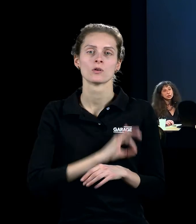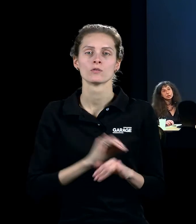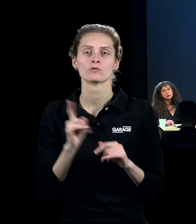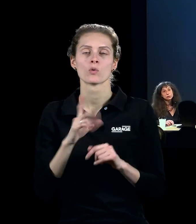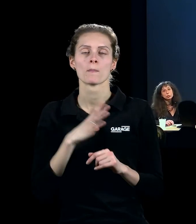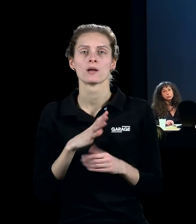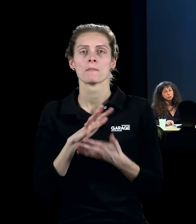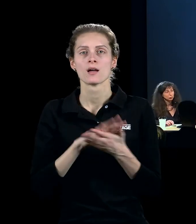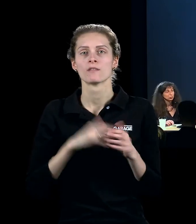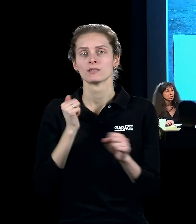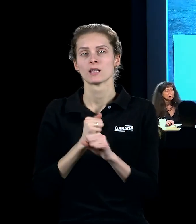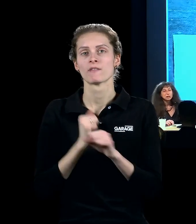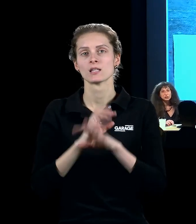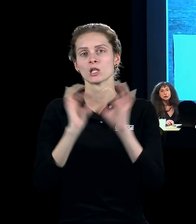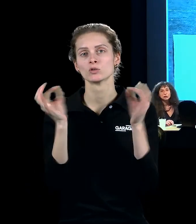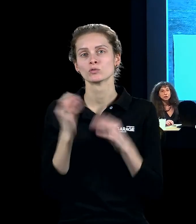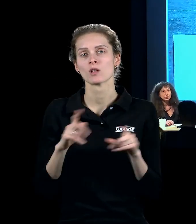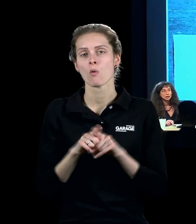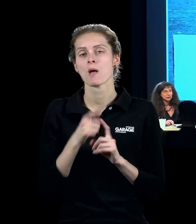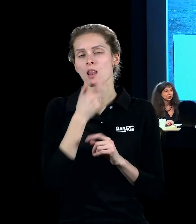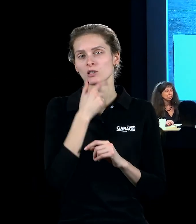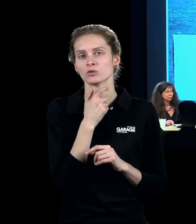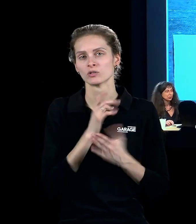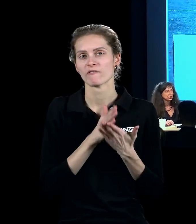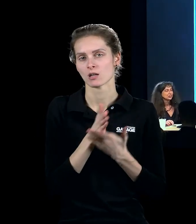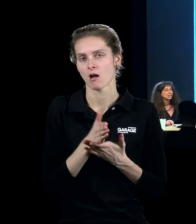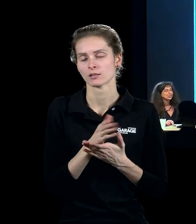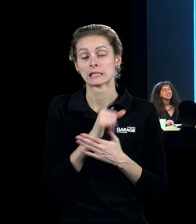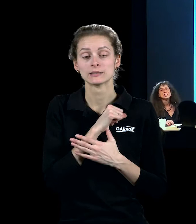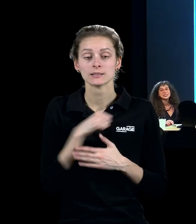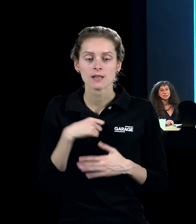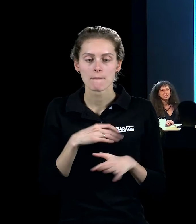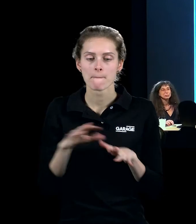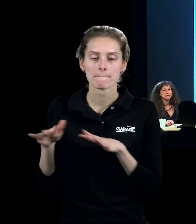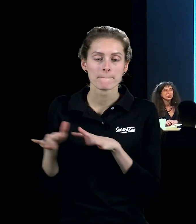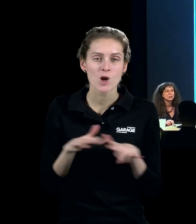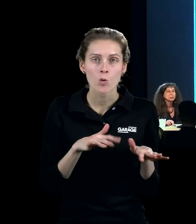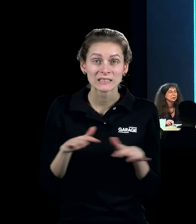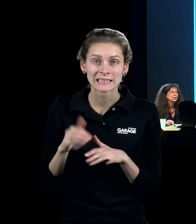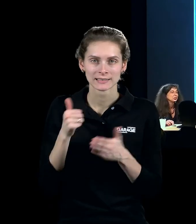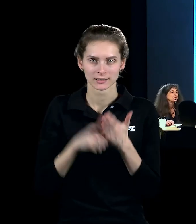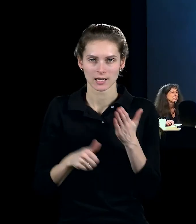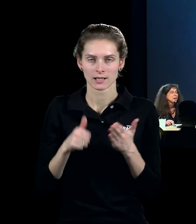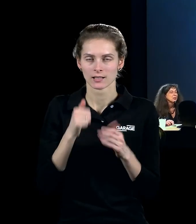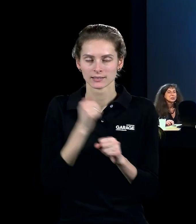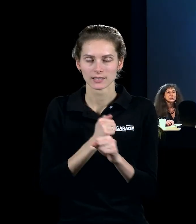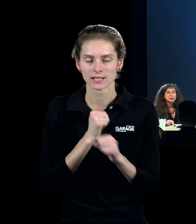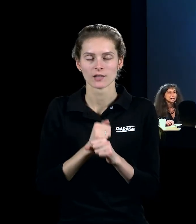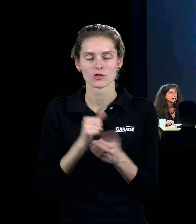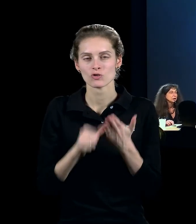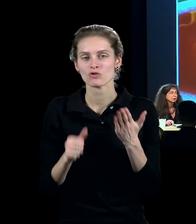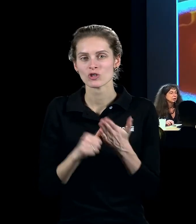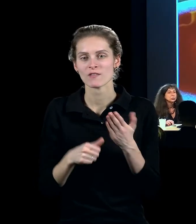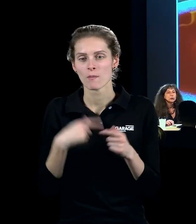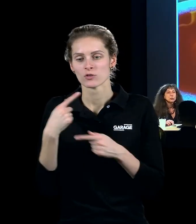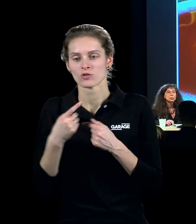чтобы продолжать создавать искусство в таком классическом варианте, хотя сам этот процесс создания живописи огнём был, конечно, предельно